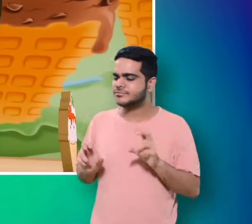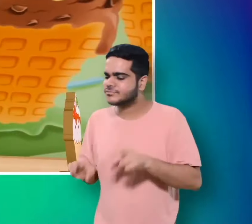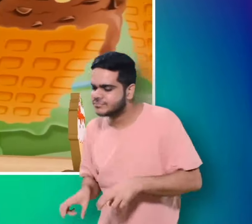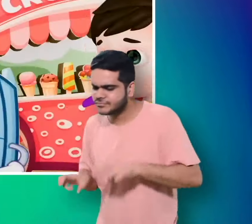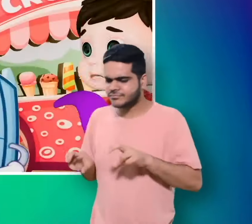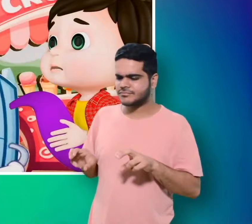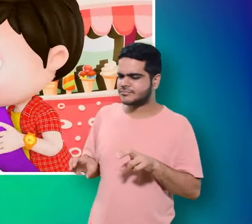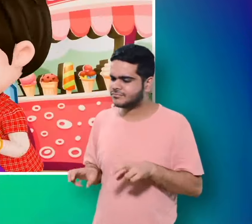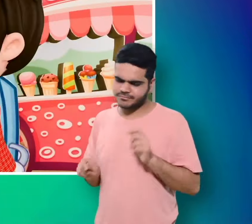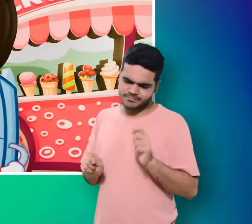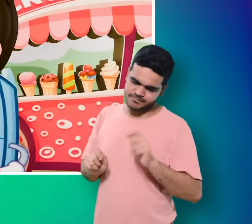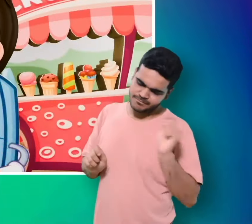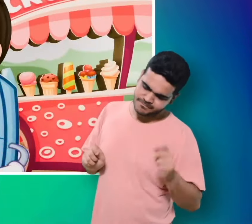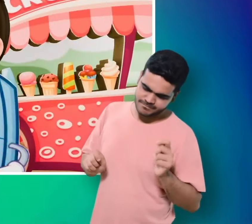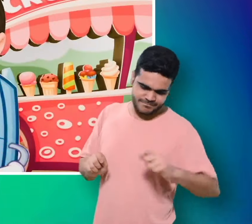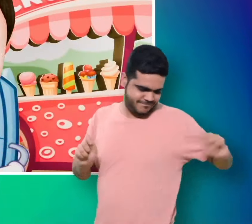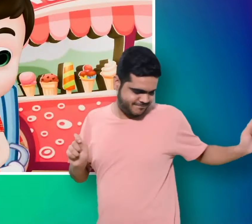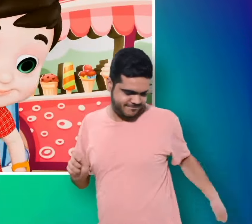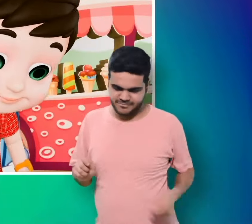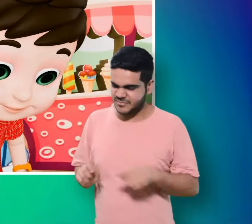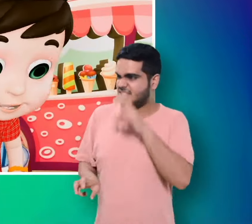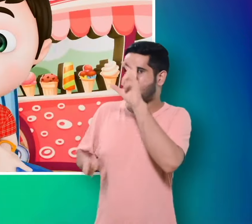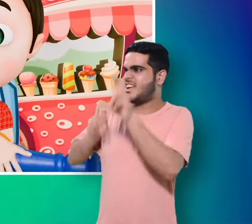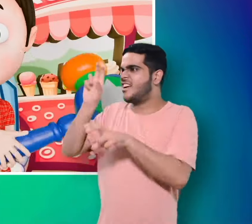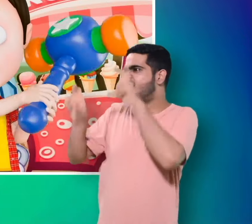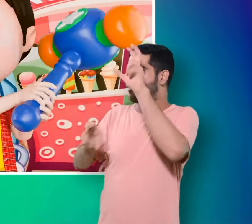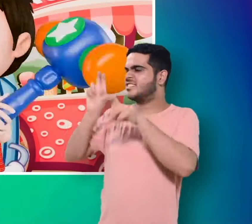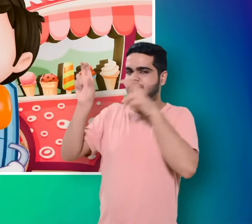घोड़ा घोड़े की दुम पे जो मारा